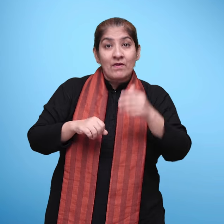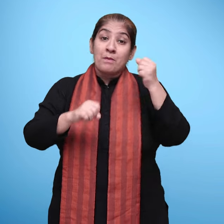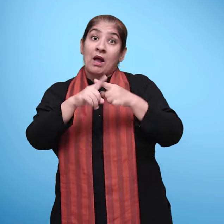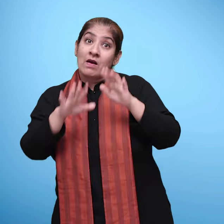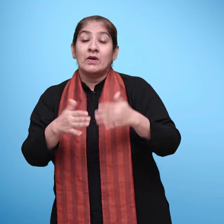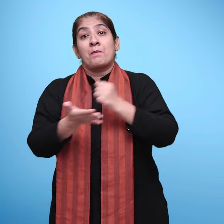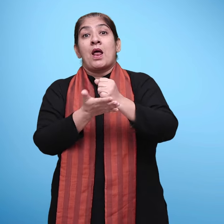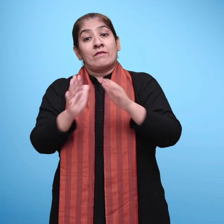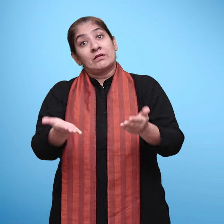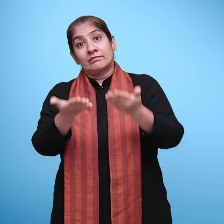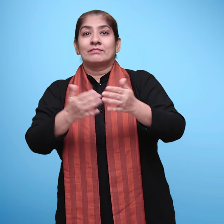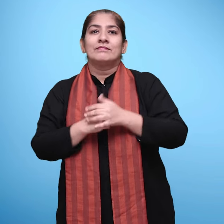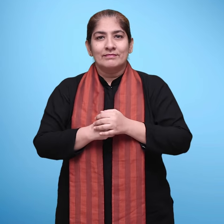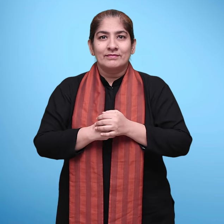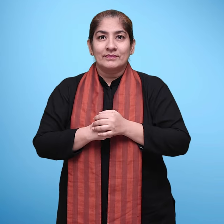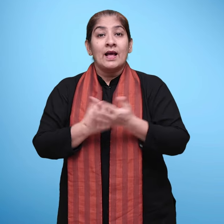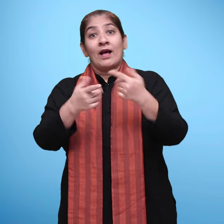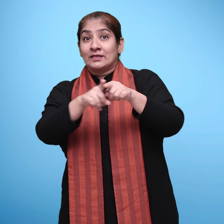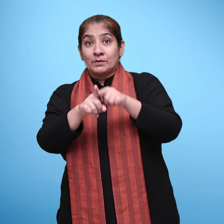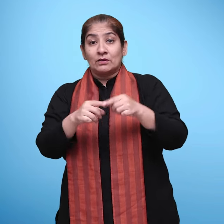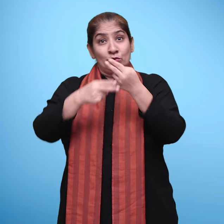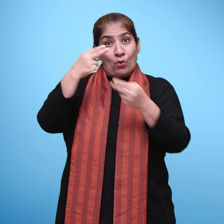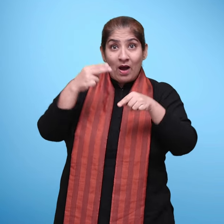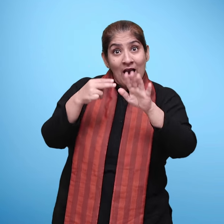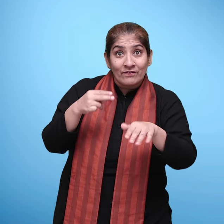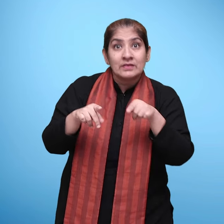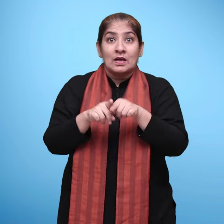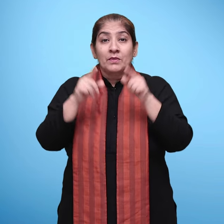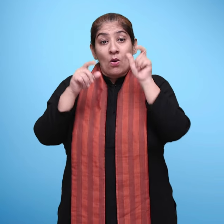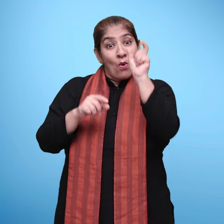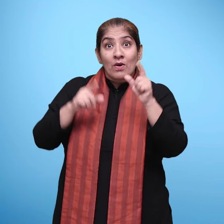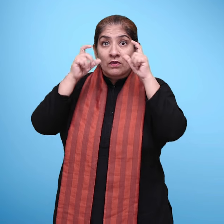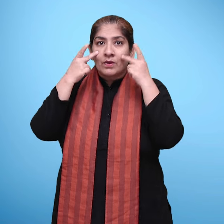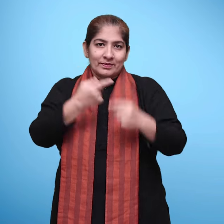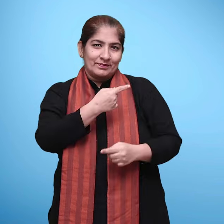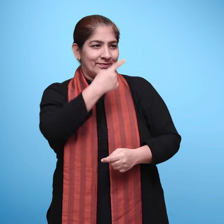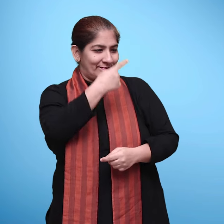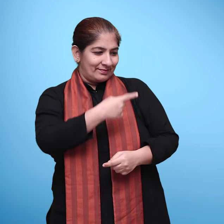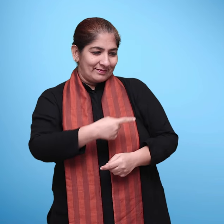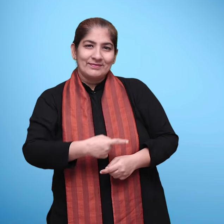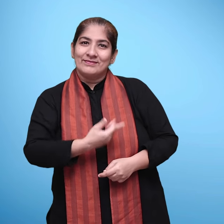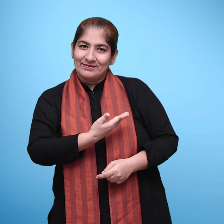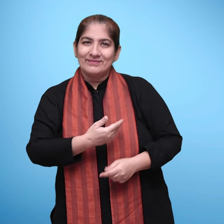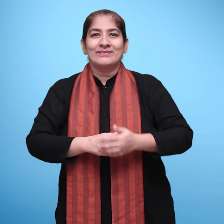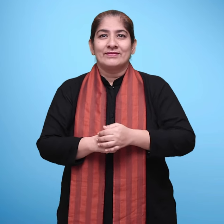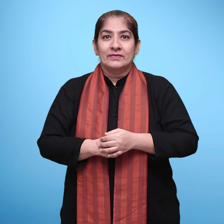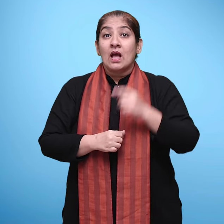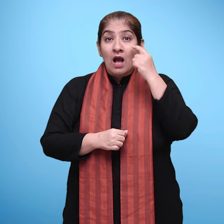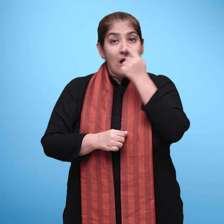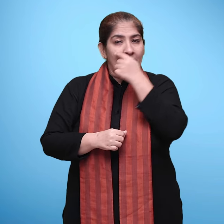नामों के साथ कार दिये गए है जैसे इस कहानी में दिवा कर दादा जी और दादी जी हैं आँखें बंद